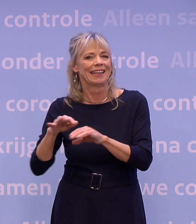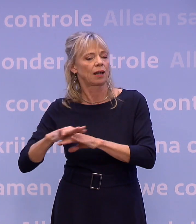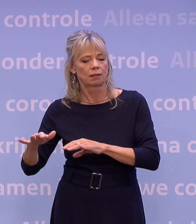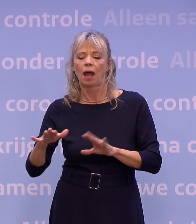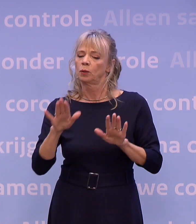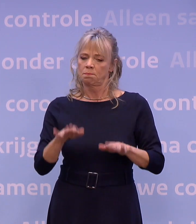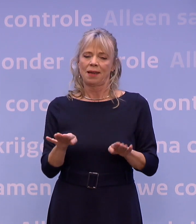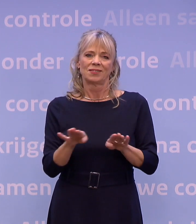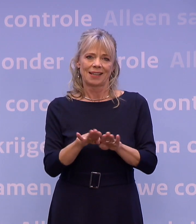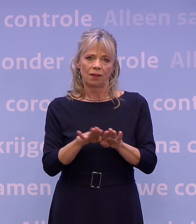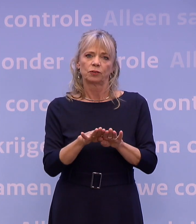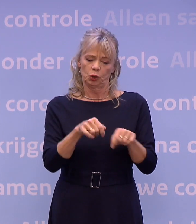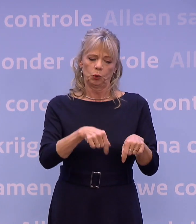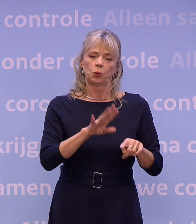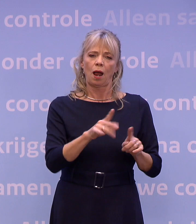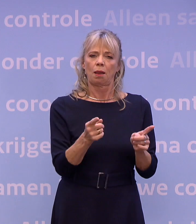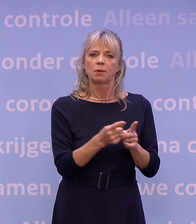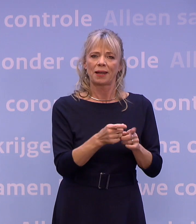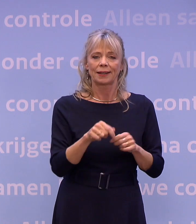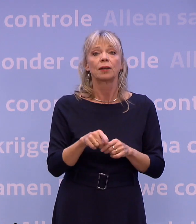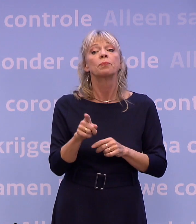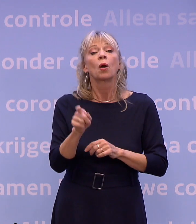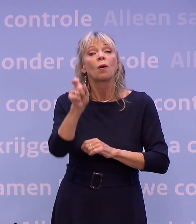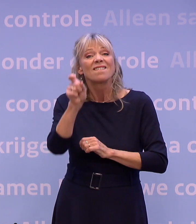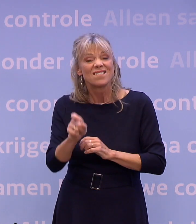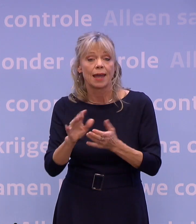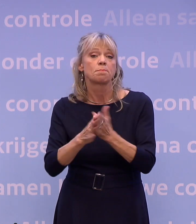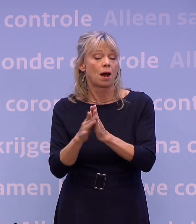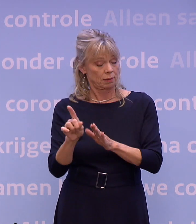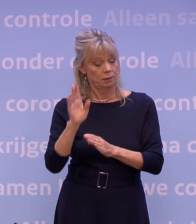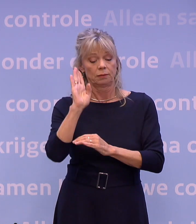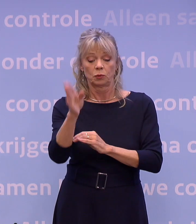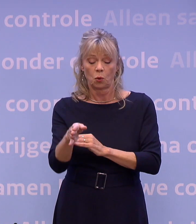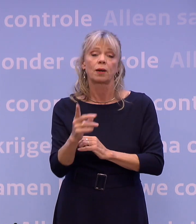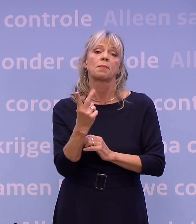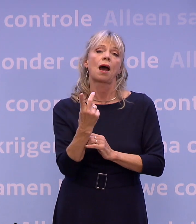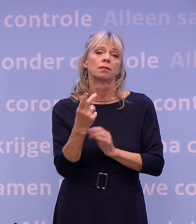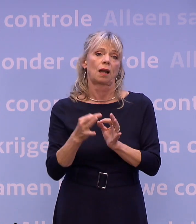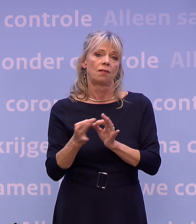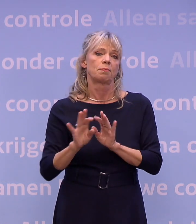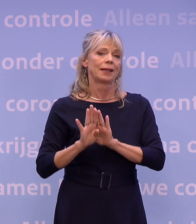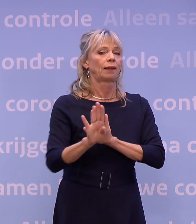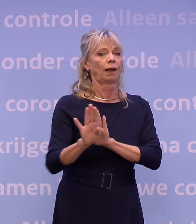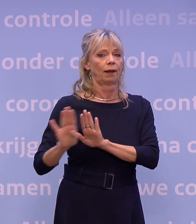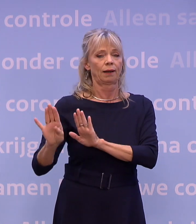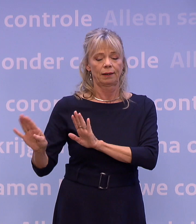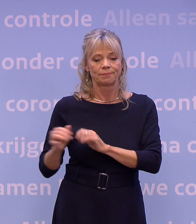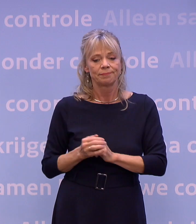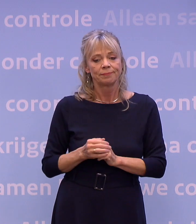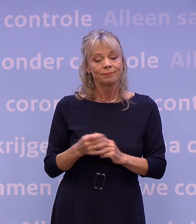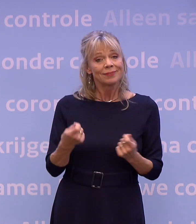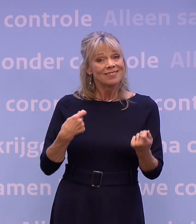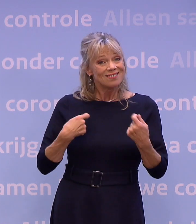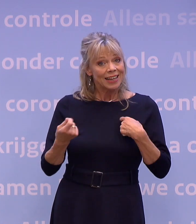huidige beperkingen. Ook weekmarkten kunnen doorgaan, uiteraard met een achtneming van de anderhalve meter. Voor winkels